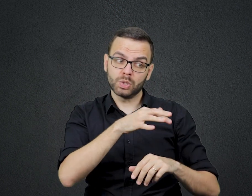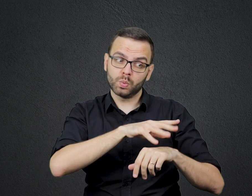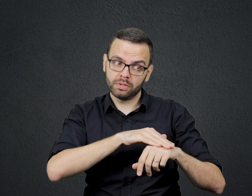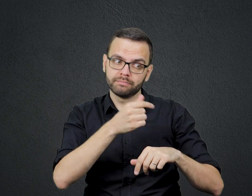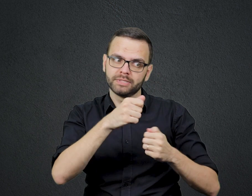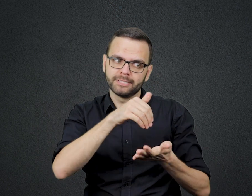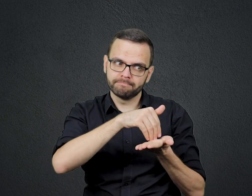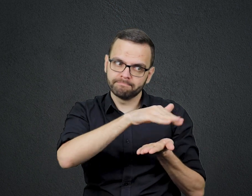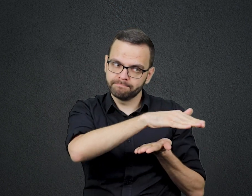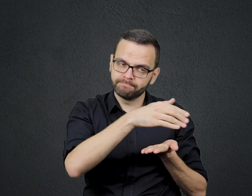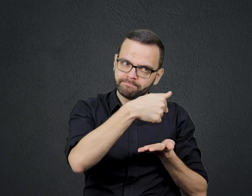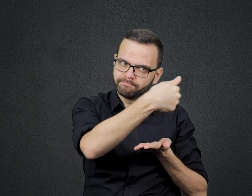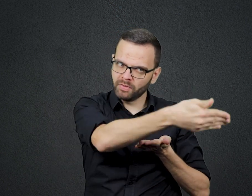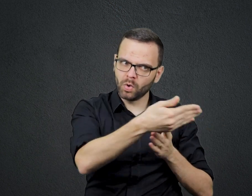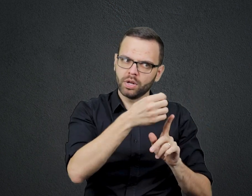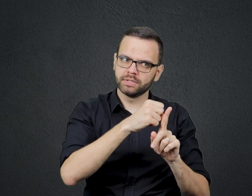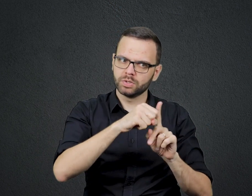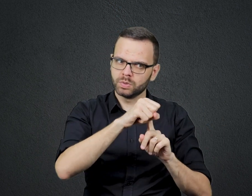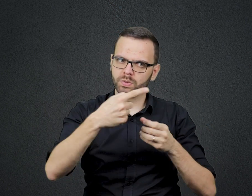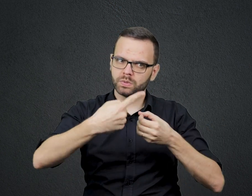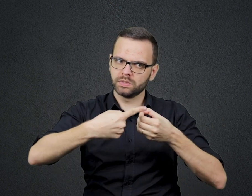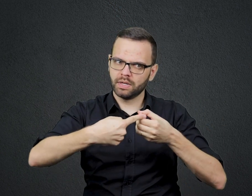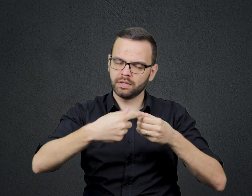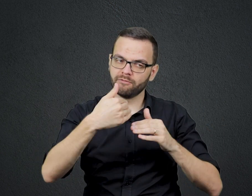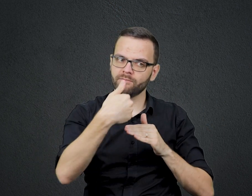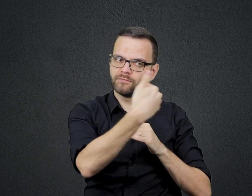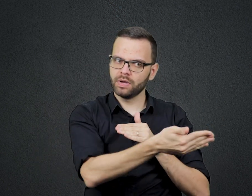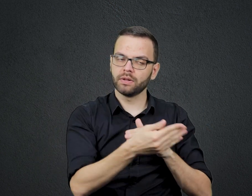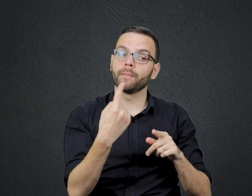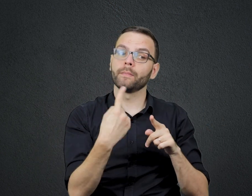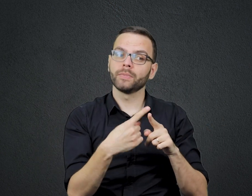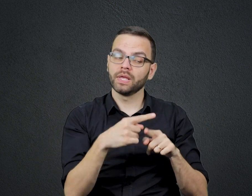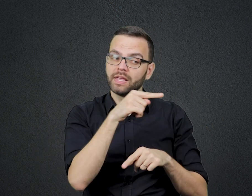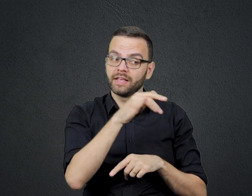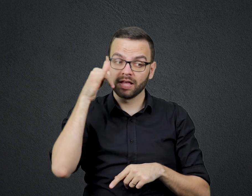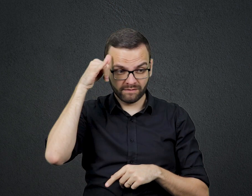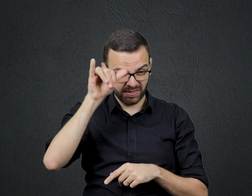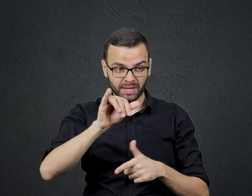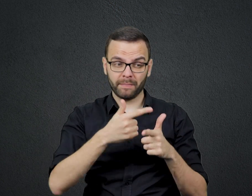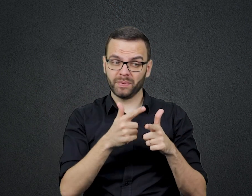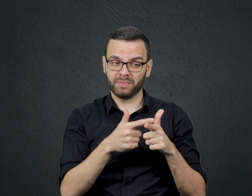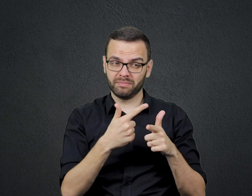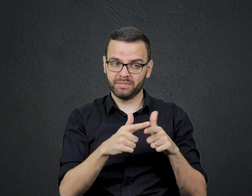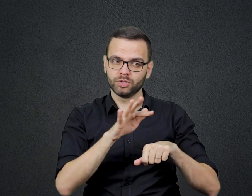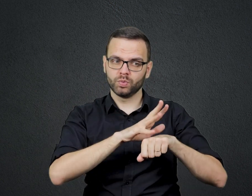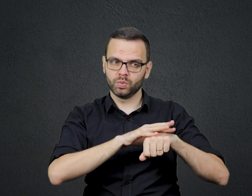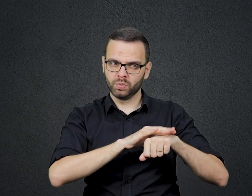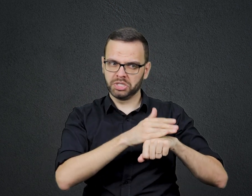contágio Atualmente É possível controlar a propagação De muitas dessas doenças E até obter cura Você